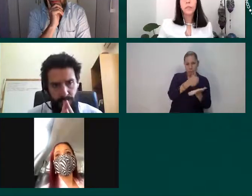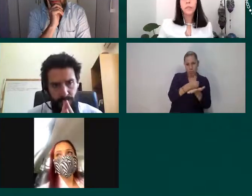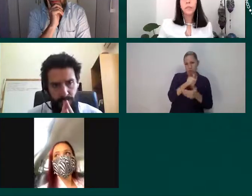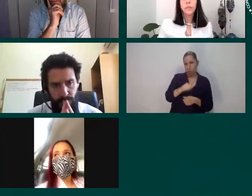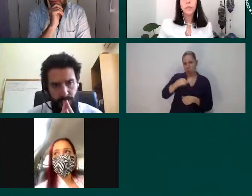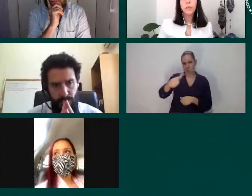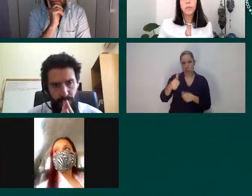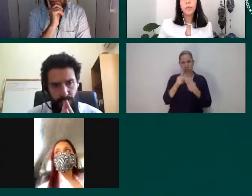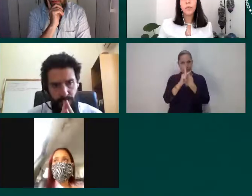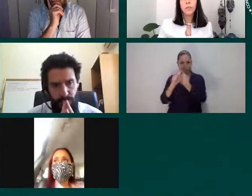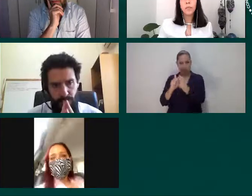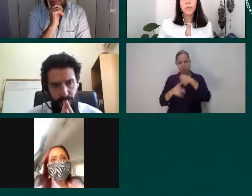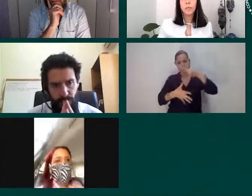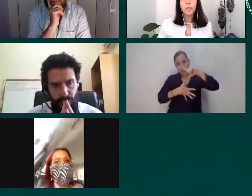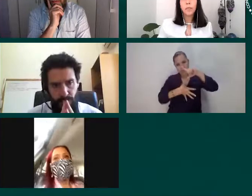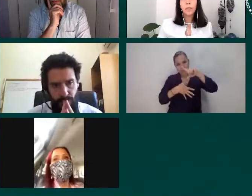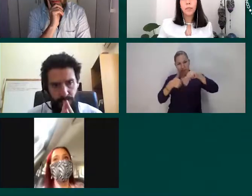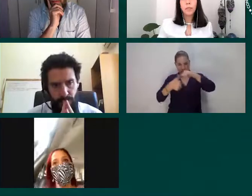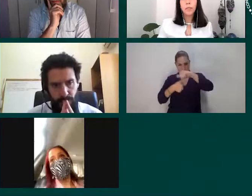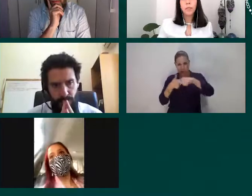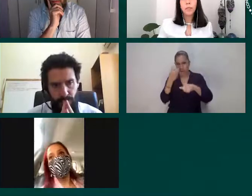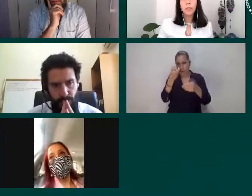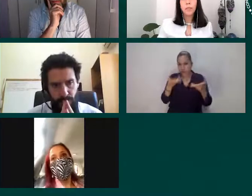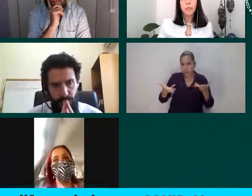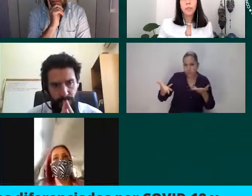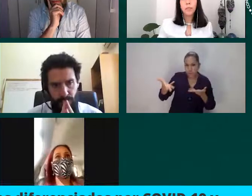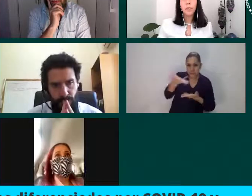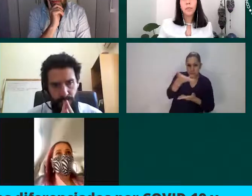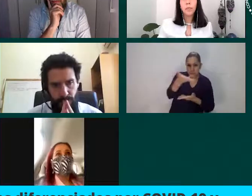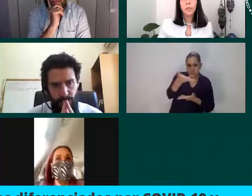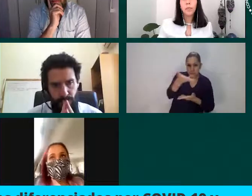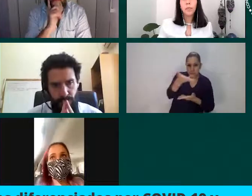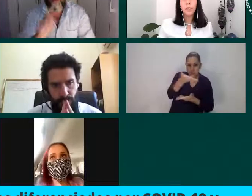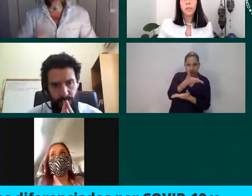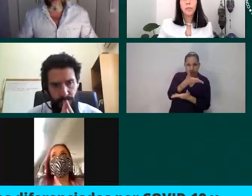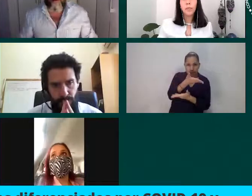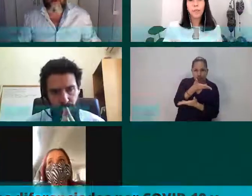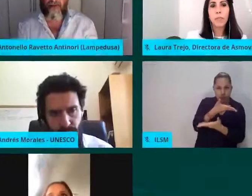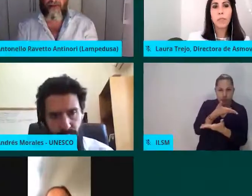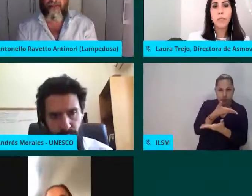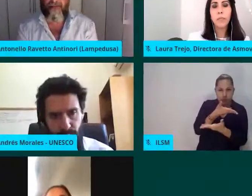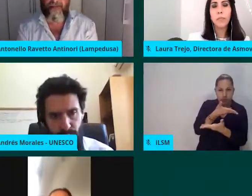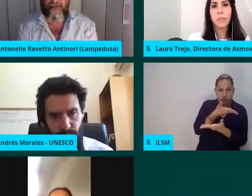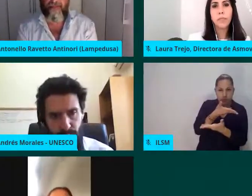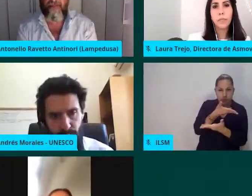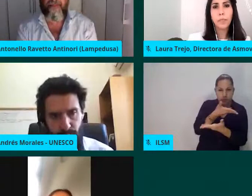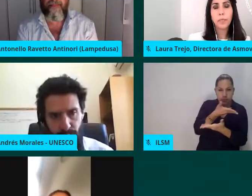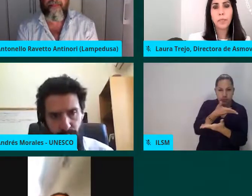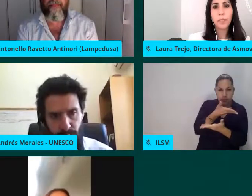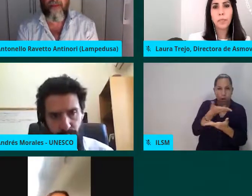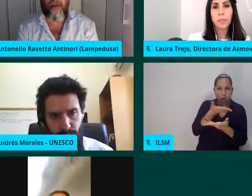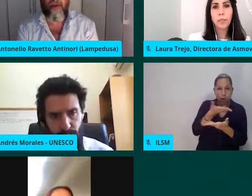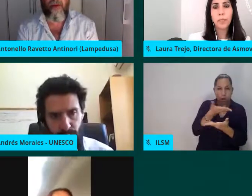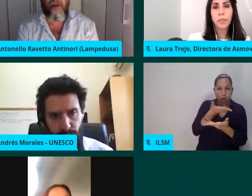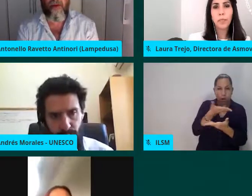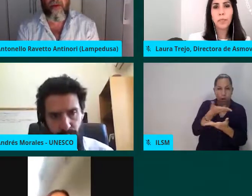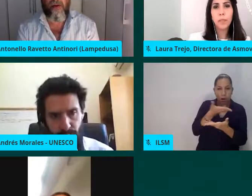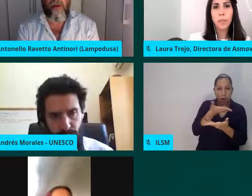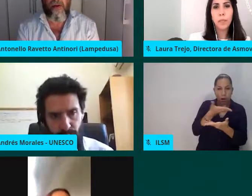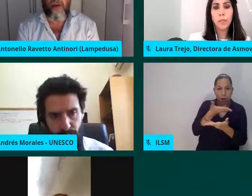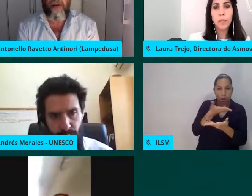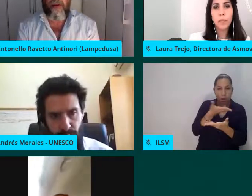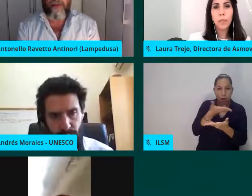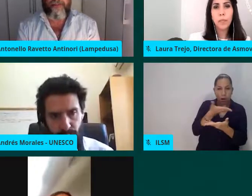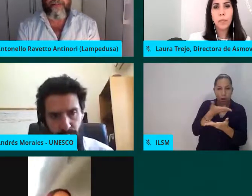busca identificar las mejores prácticas y acciones de gobierno, programas y políticas públicas de los gobiernos locales en materia de